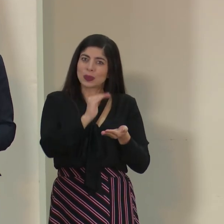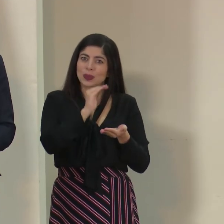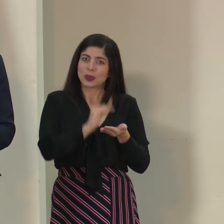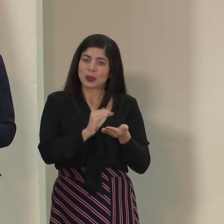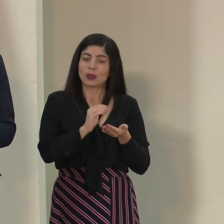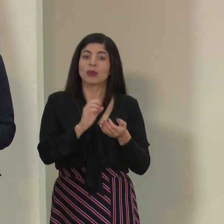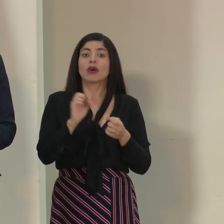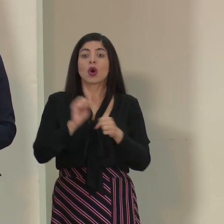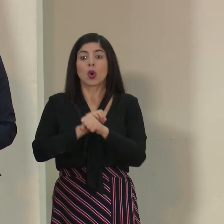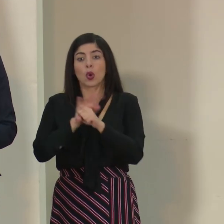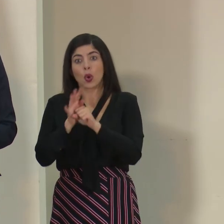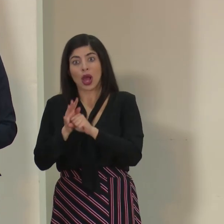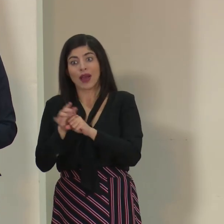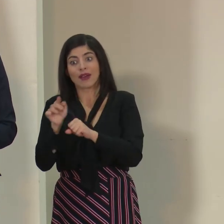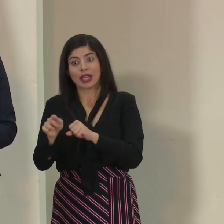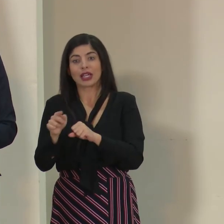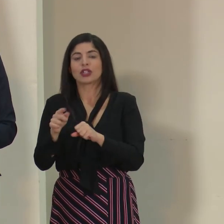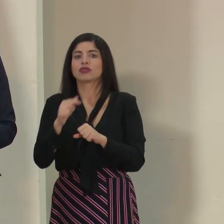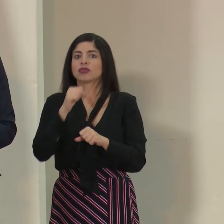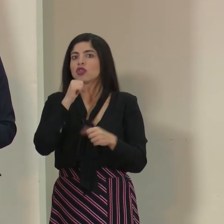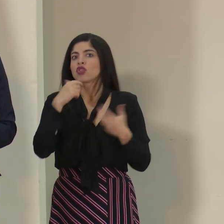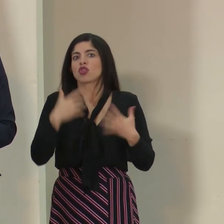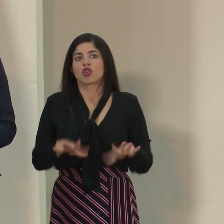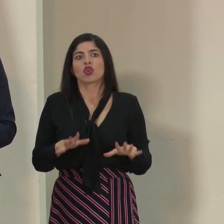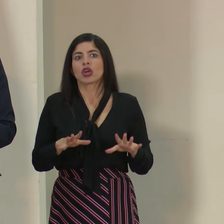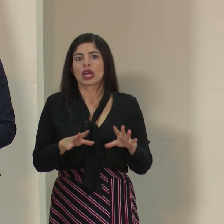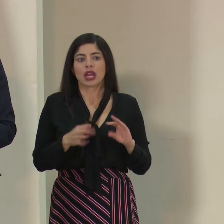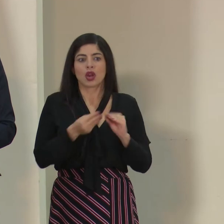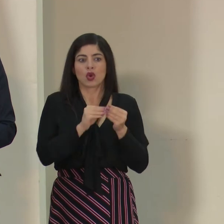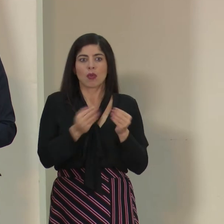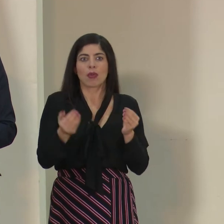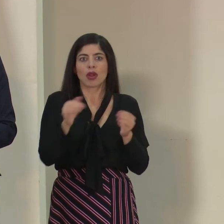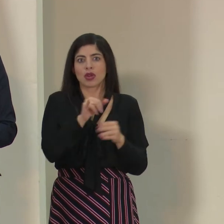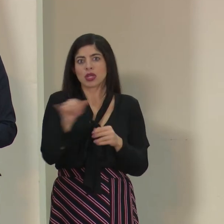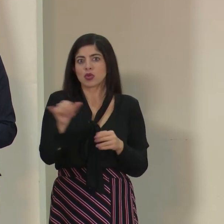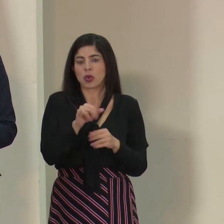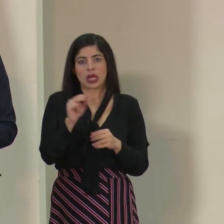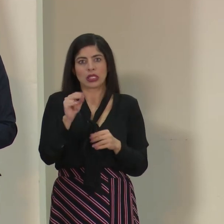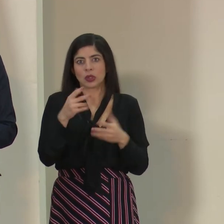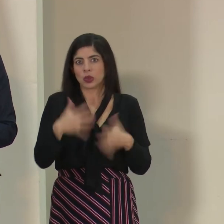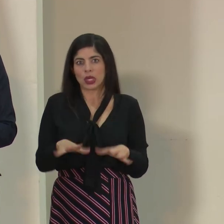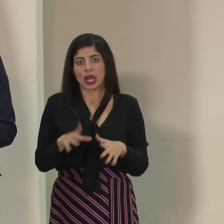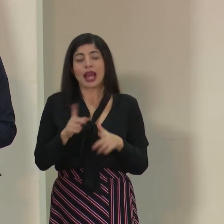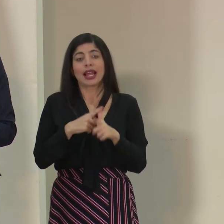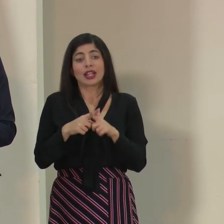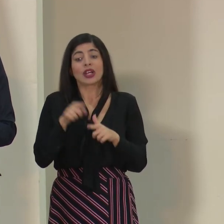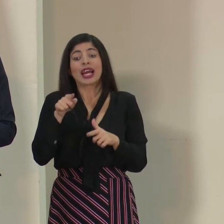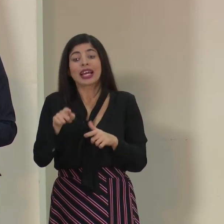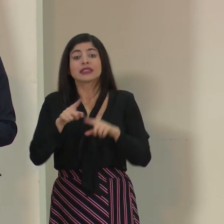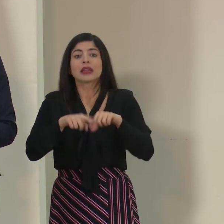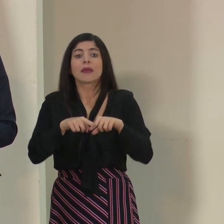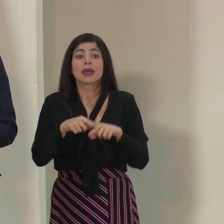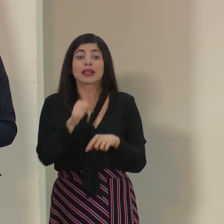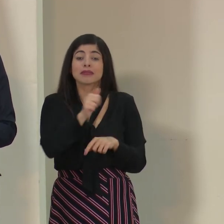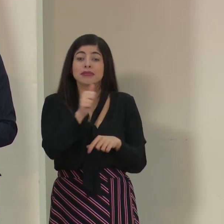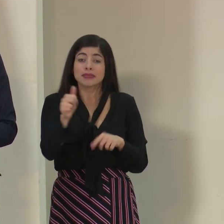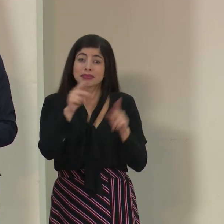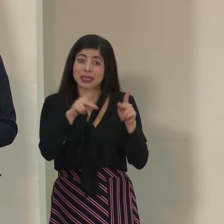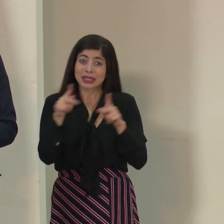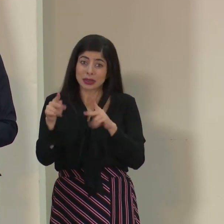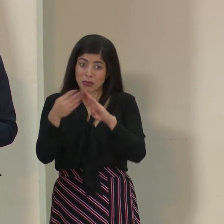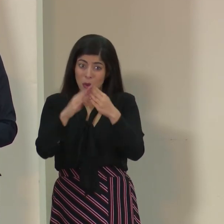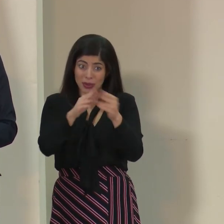igual con un nuevo coronavirus que no lleguemos a tener cifras parecidas. Pero eso responde mucho a la capacidad que tenga la población